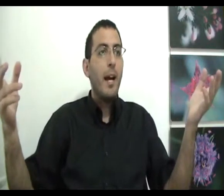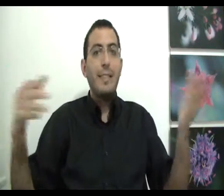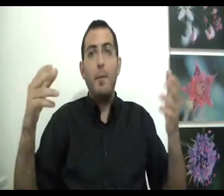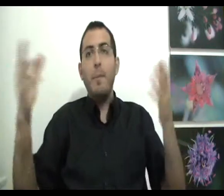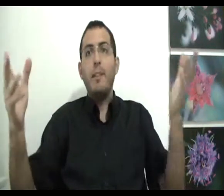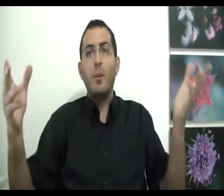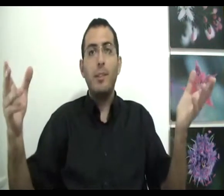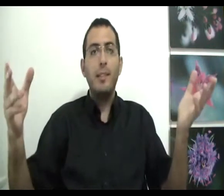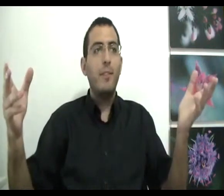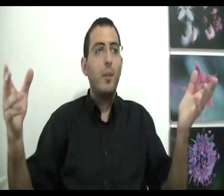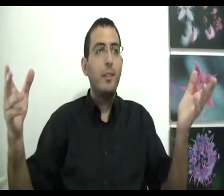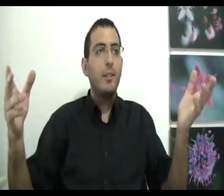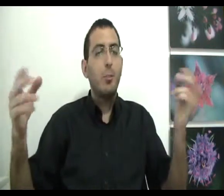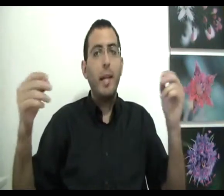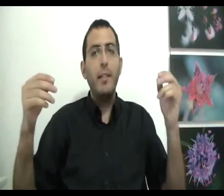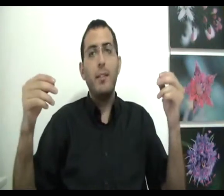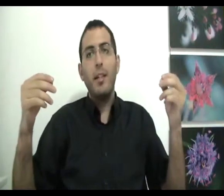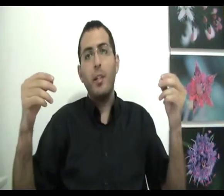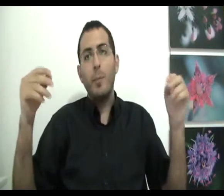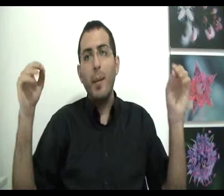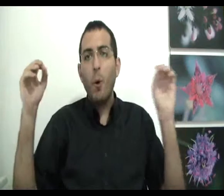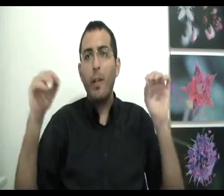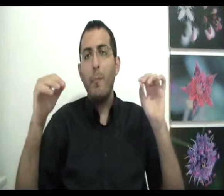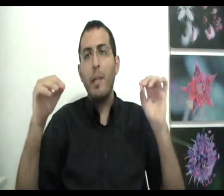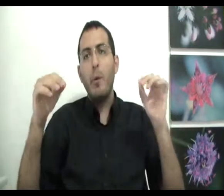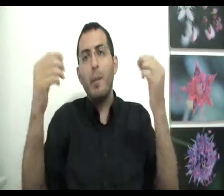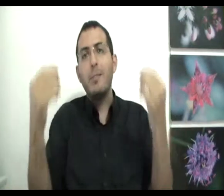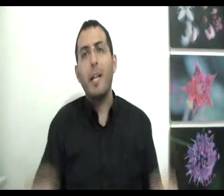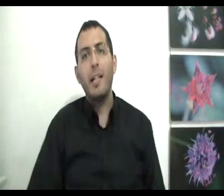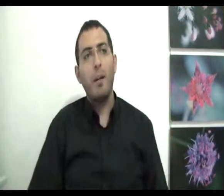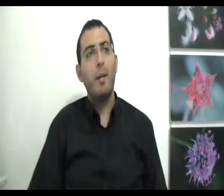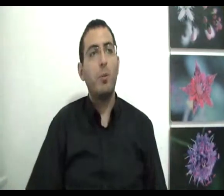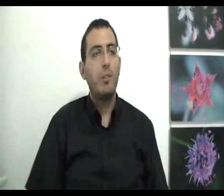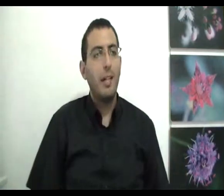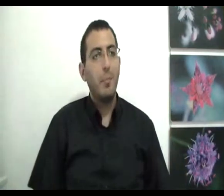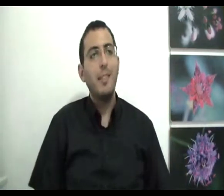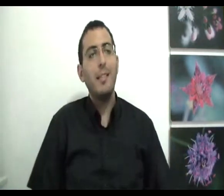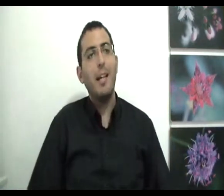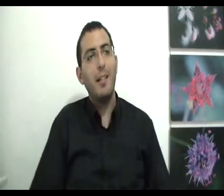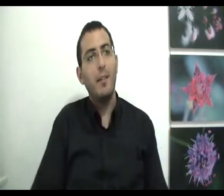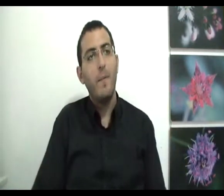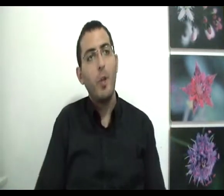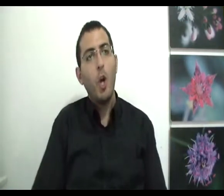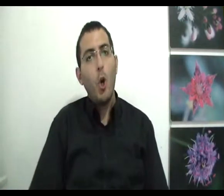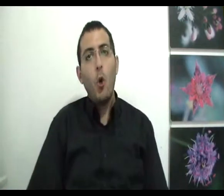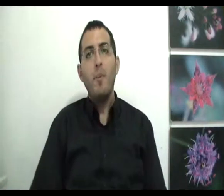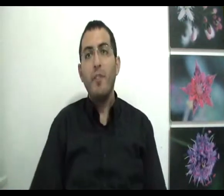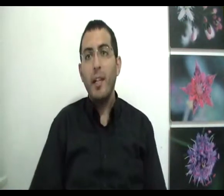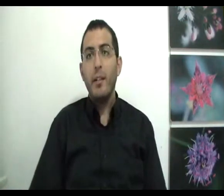אז למה באמת אני רוצה את זה ולא את זה זאת אומרת כשבן אדם חוקר פנימה הוא בעצם מגיע לדבר פרדוקסלי מצד אחד הוא מבין